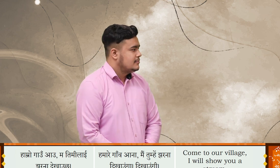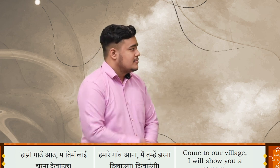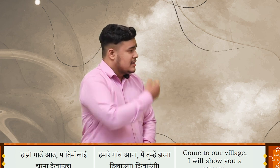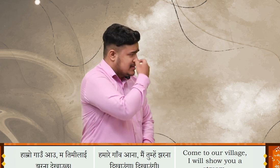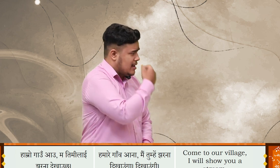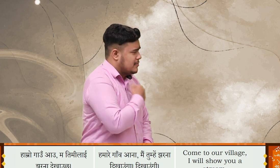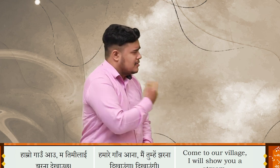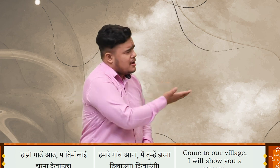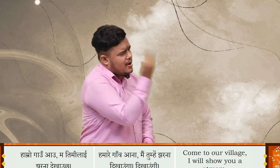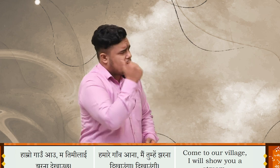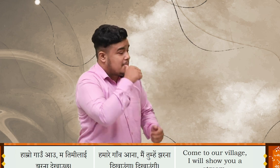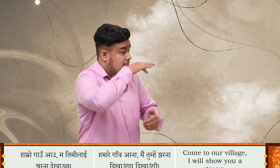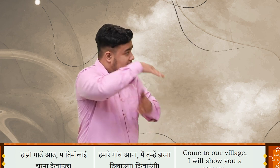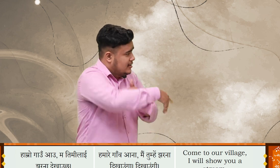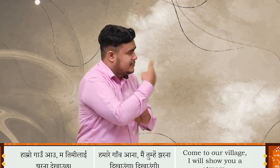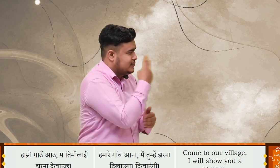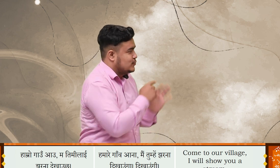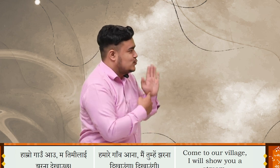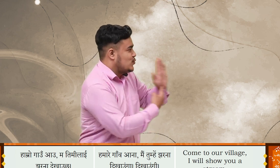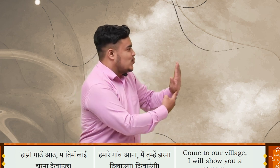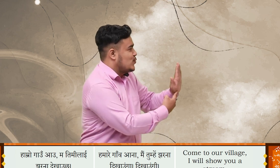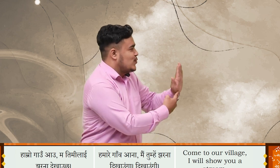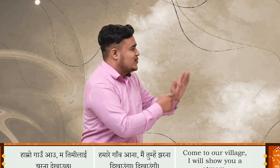हाम्रो गाउं आउं मा तिम्रे लाई जर्णा देखाऊं छू